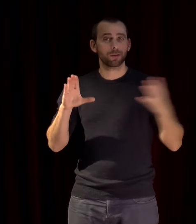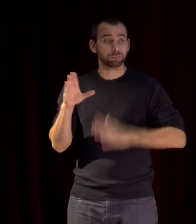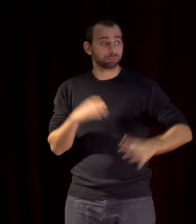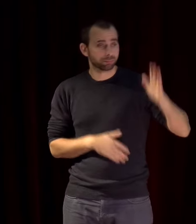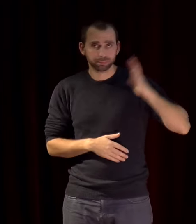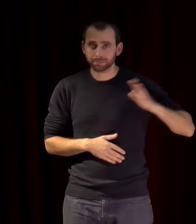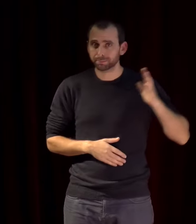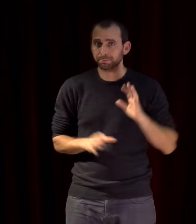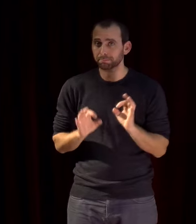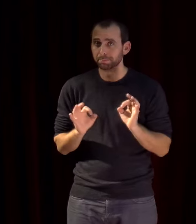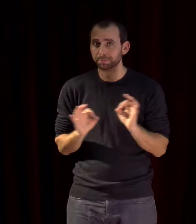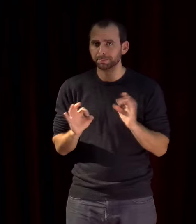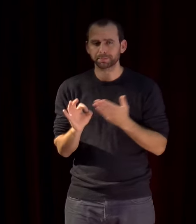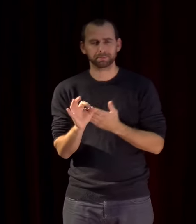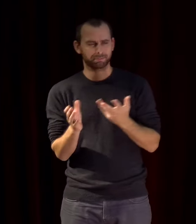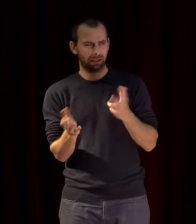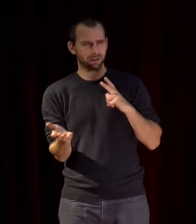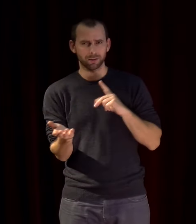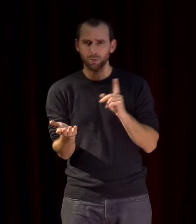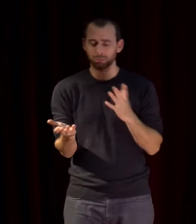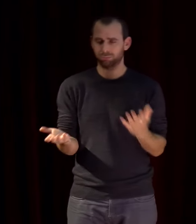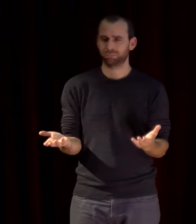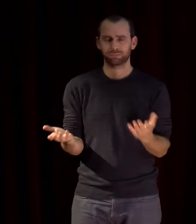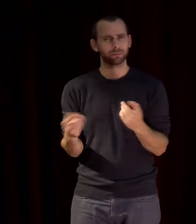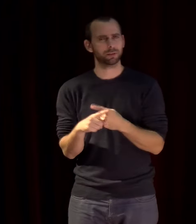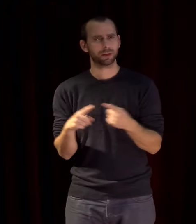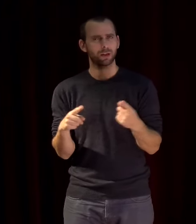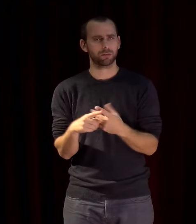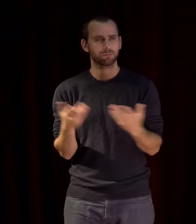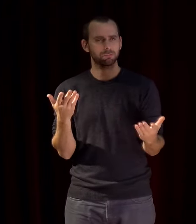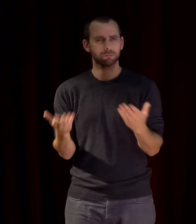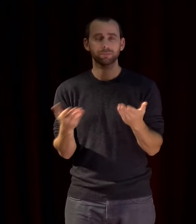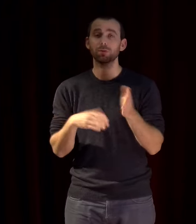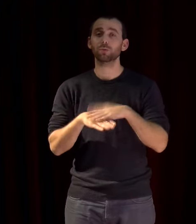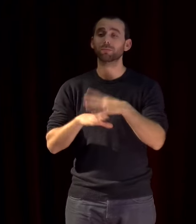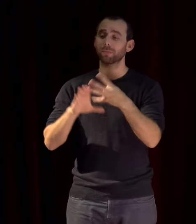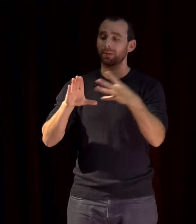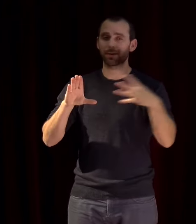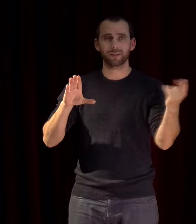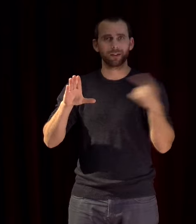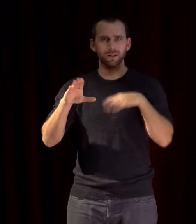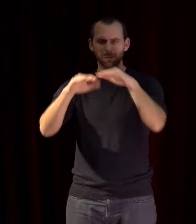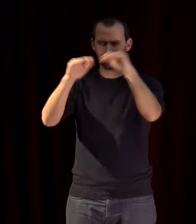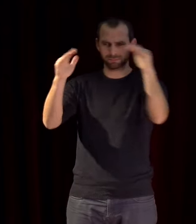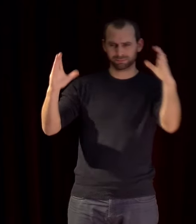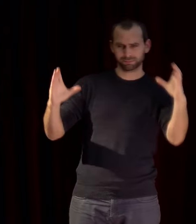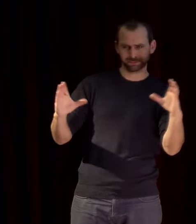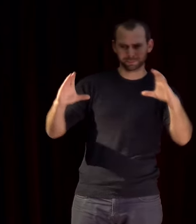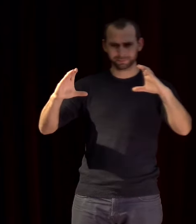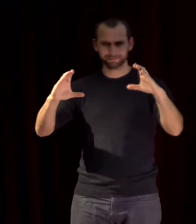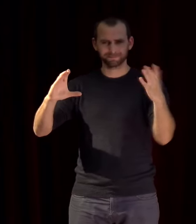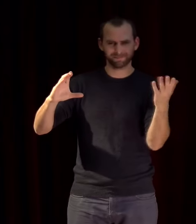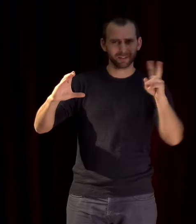paradoxe mais effectivement la Méditerranée est un territoire aux limites incertaines une mer entourée